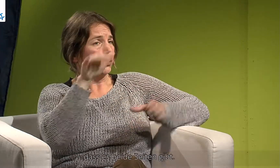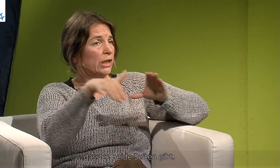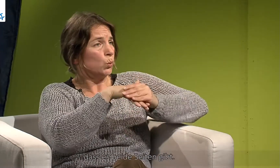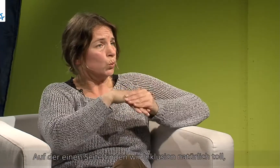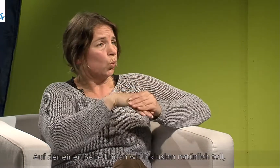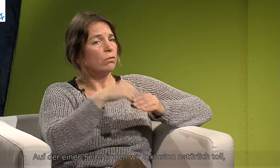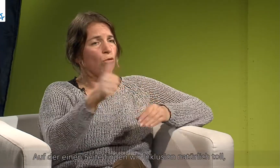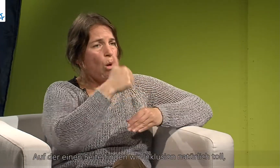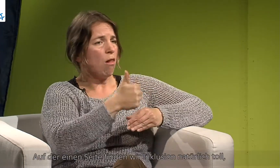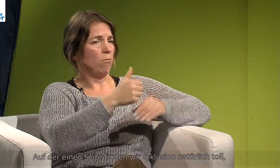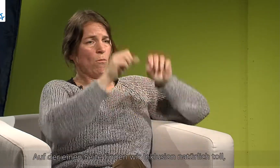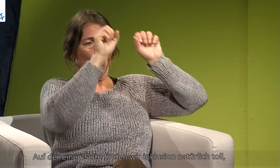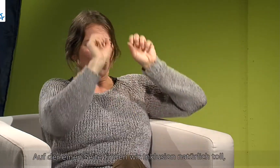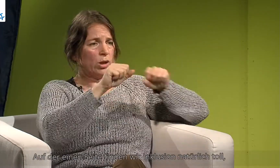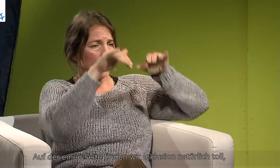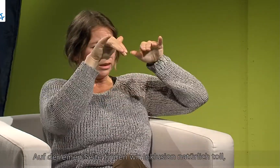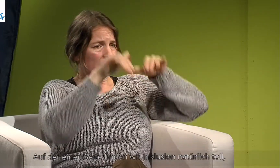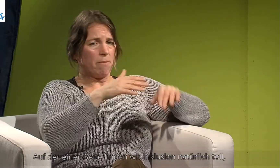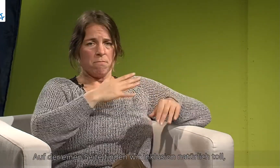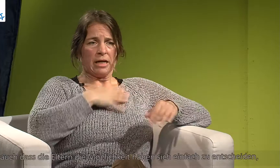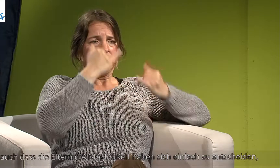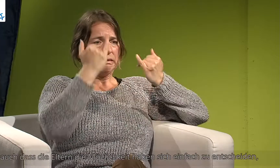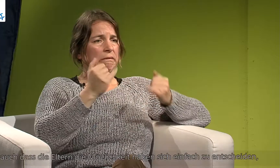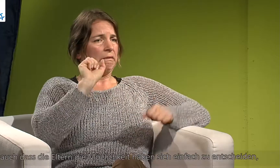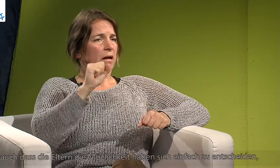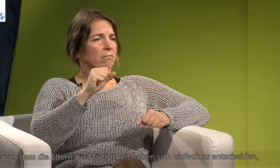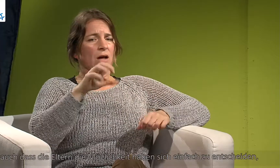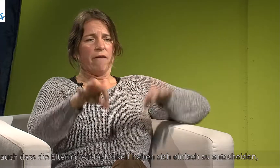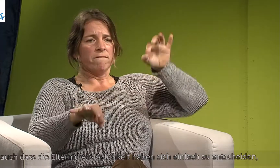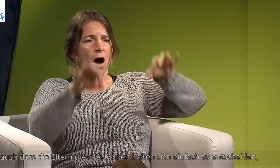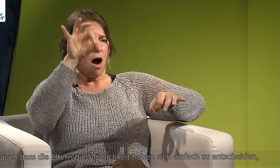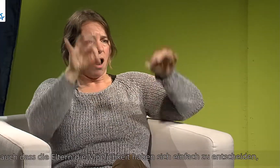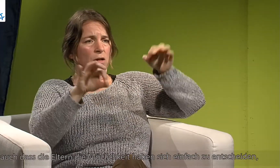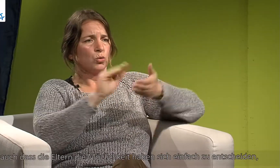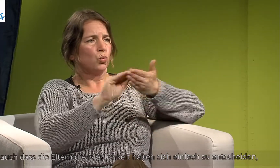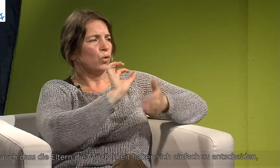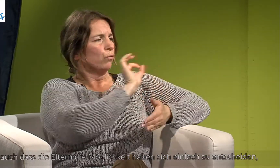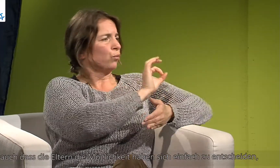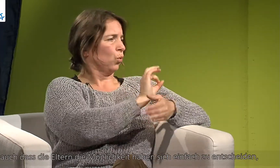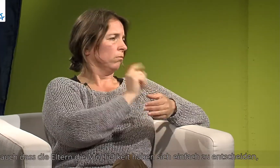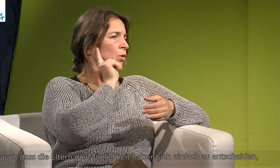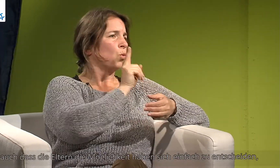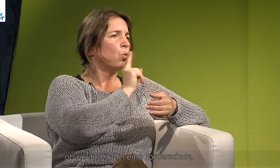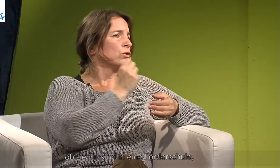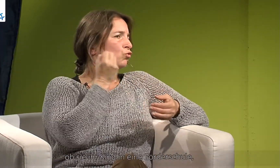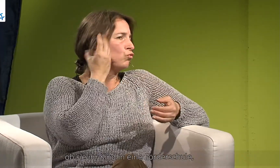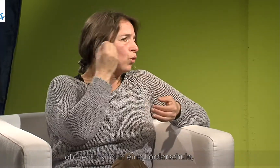gibt. Auf der einen Seite finden wir natürlich Inklusion toll, auch dass die Eltern die Möglichkeit haben, einfach sich zu entscheiden, ob sie ihr Kind in eine